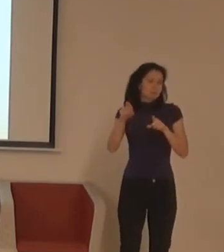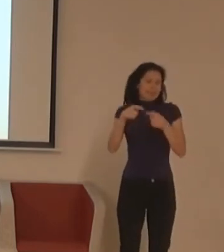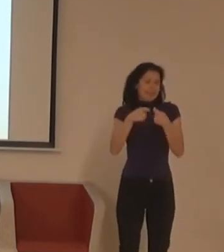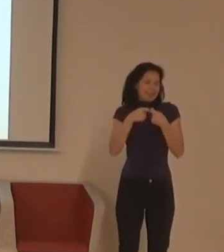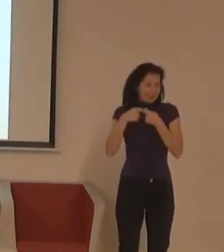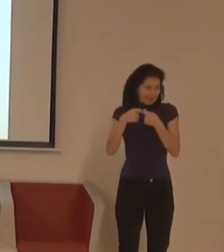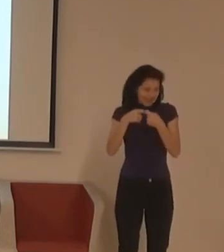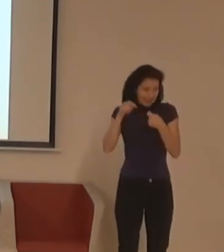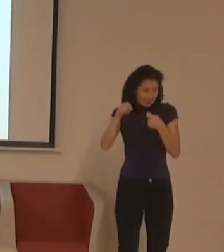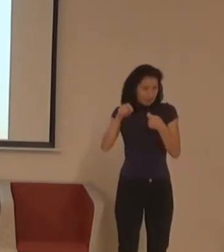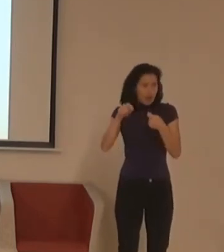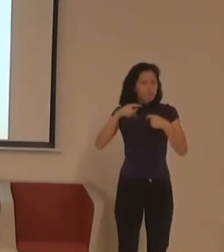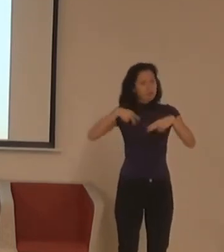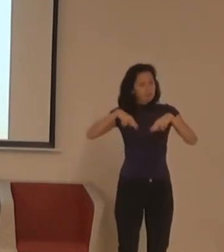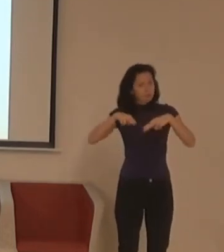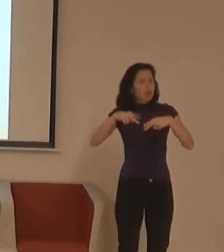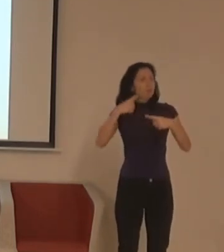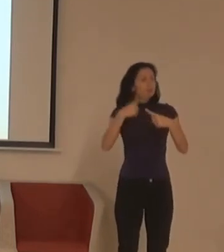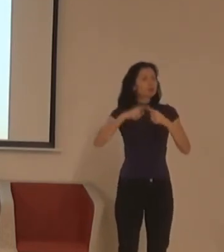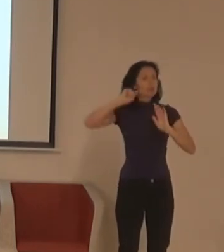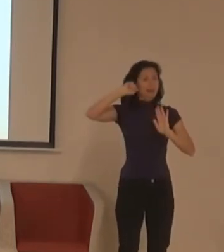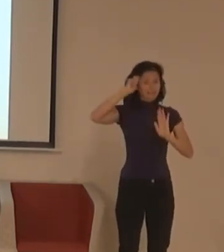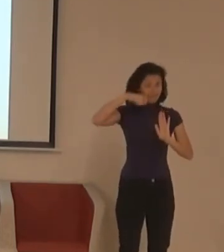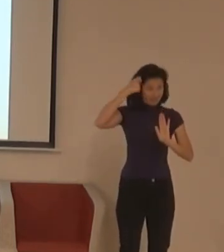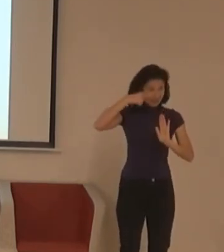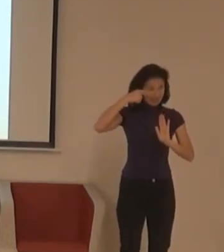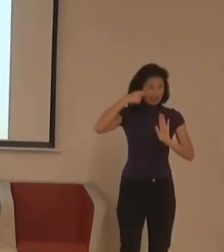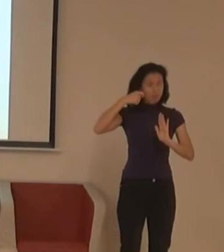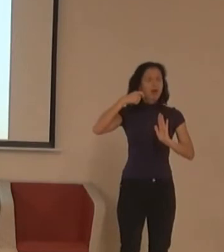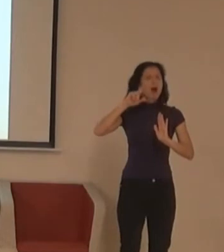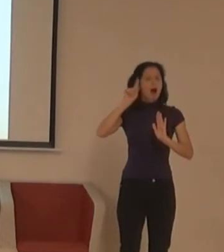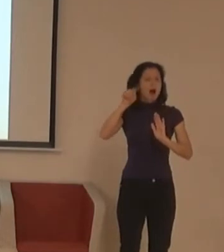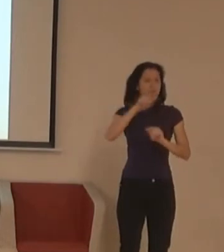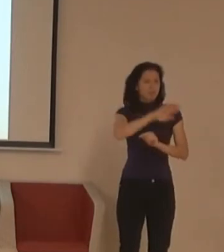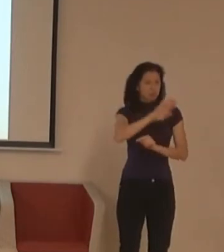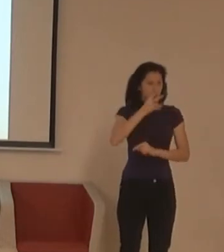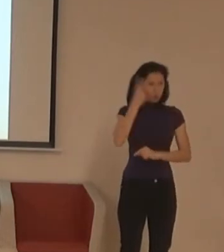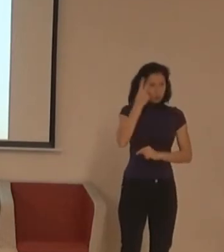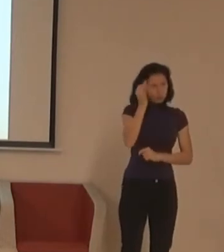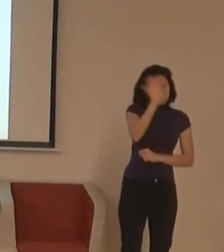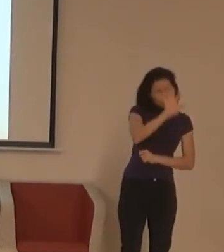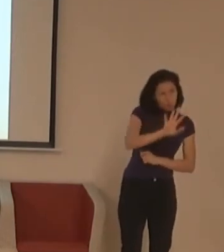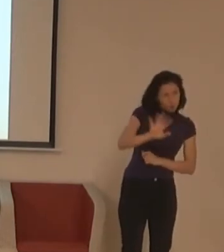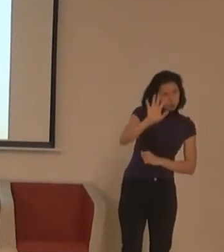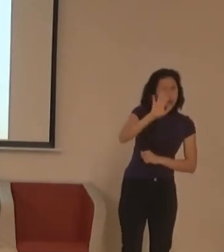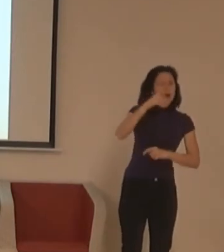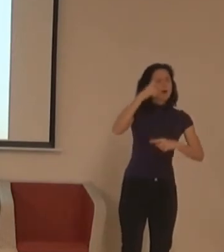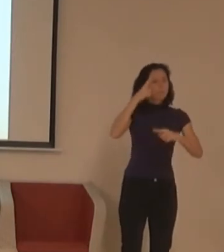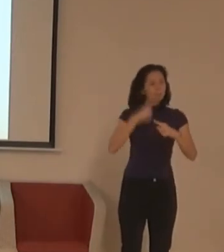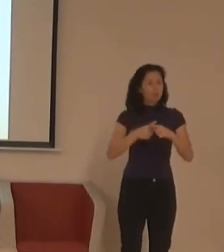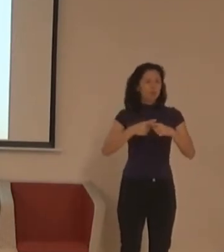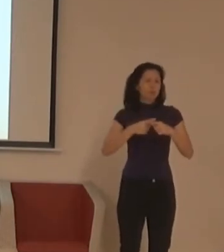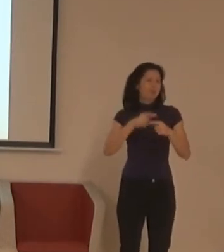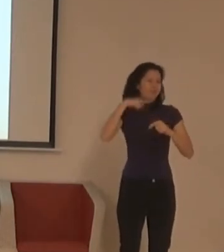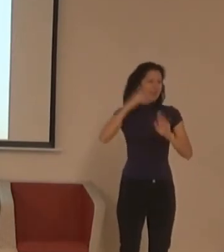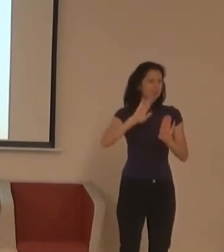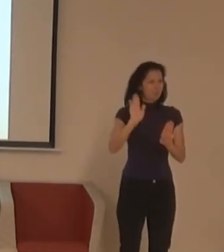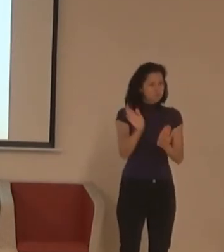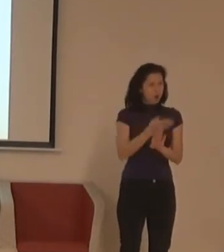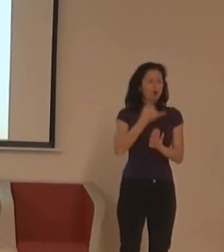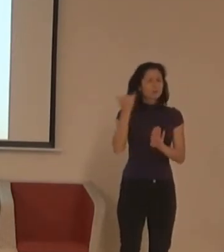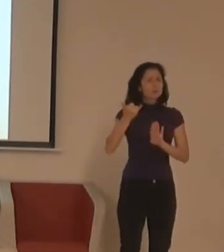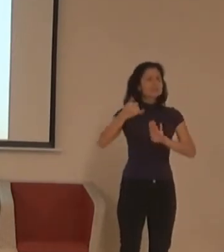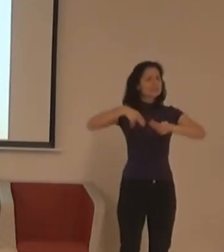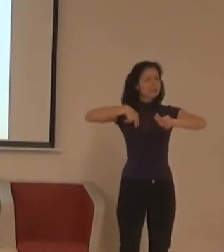filmů, debat, diskuzí, ceremoniánů a toho všeho, co s tím souvisí. Tady máte plán. Plán